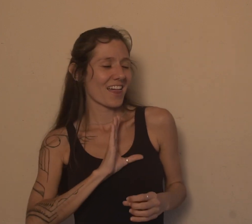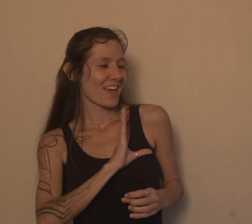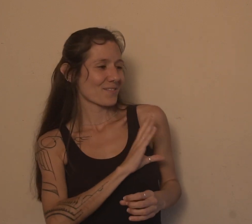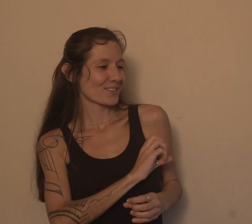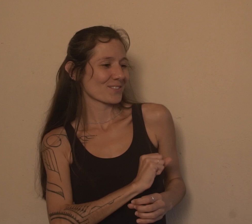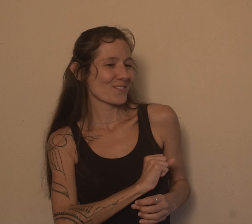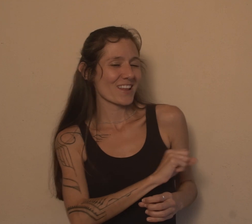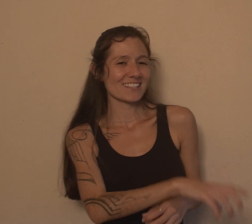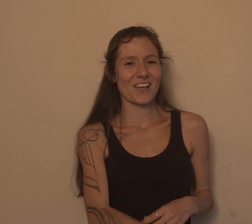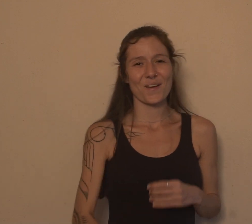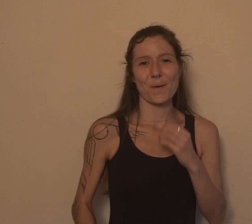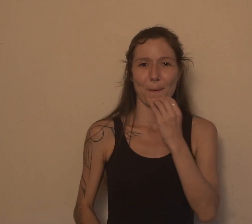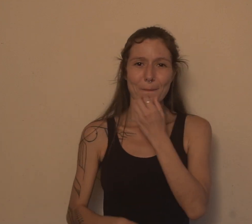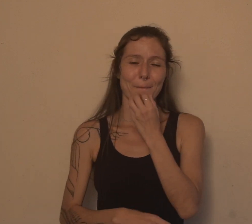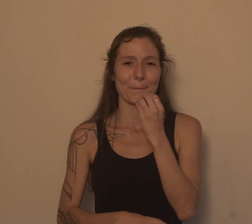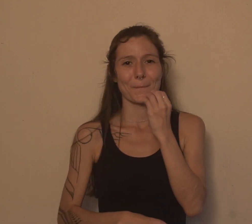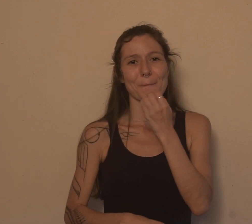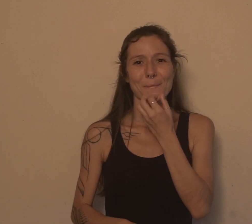lembrança ao meu coração